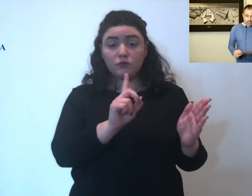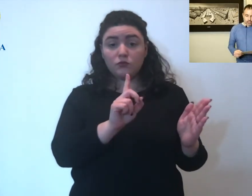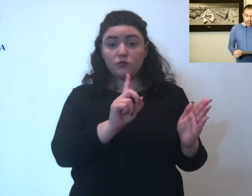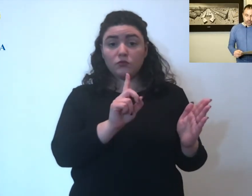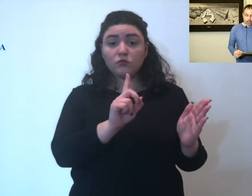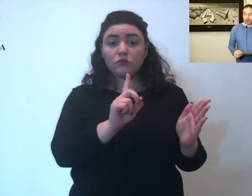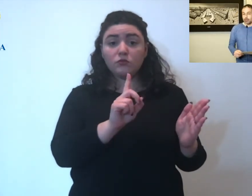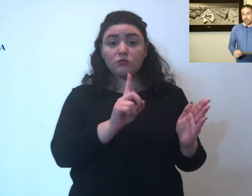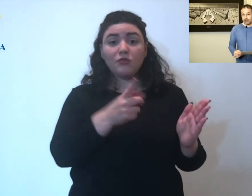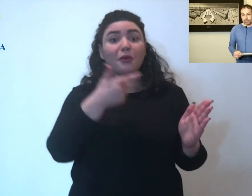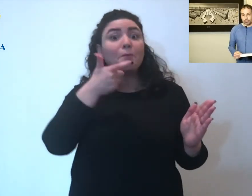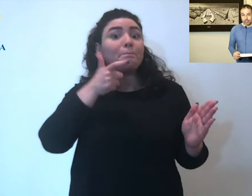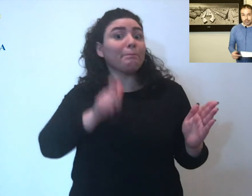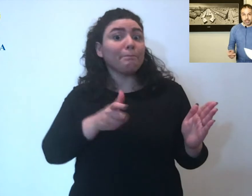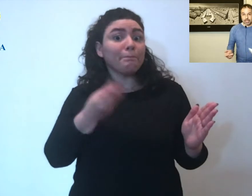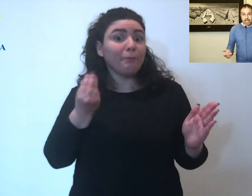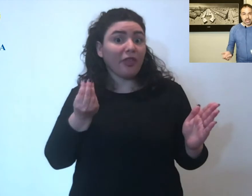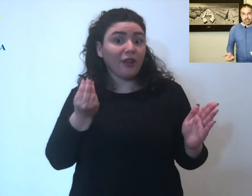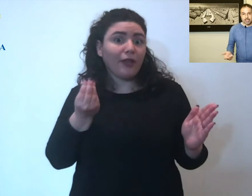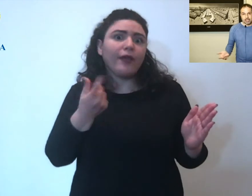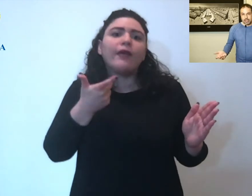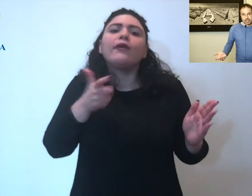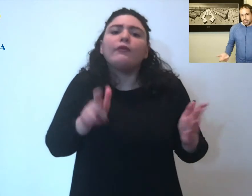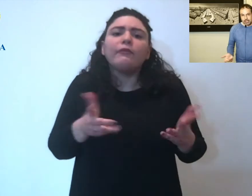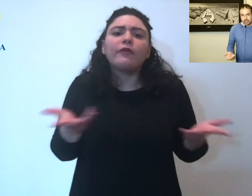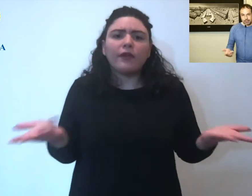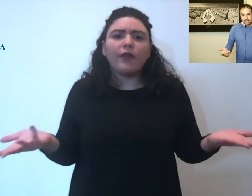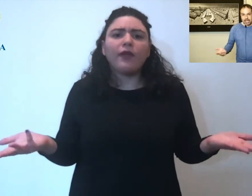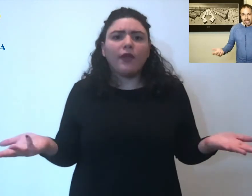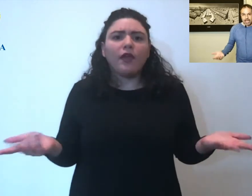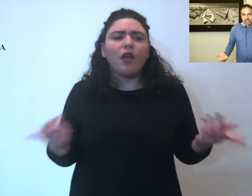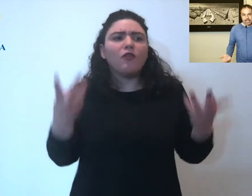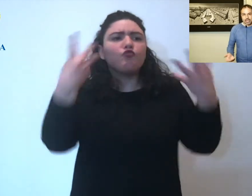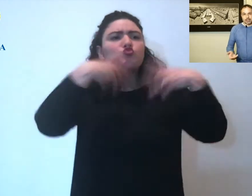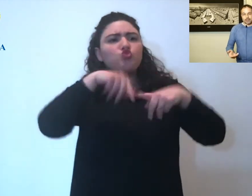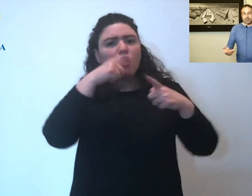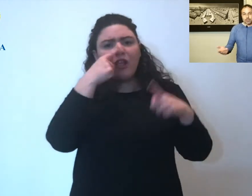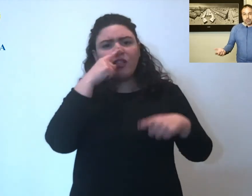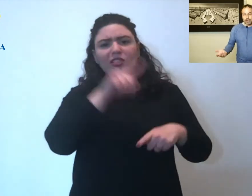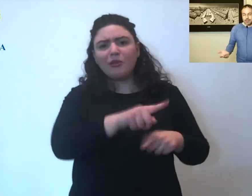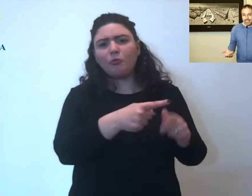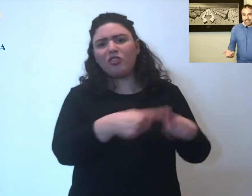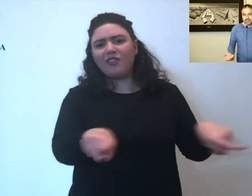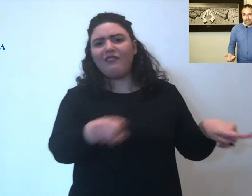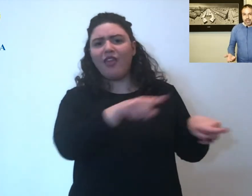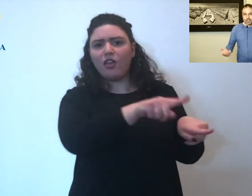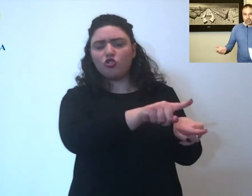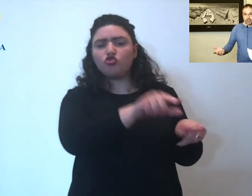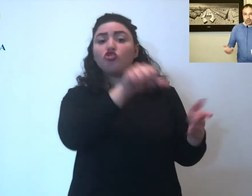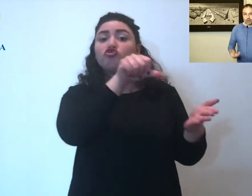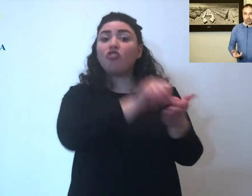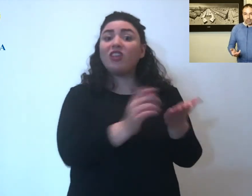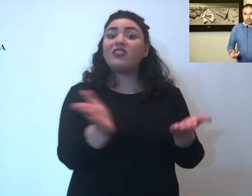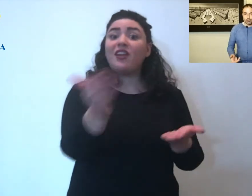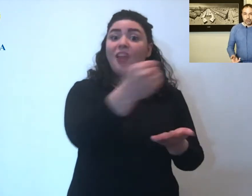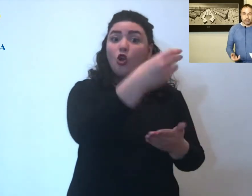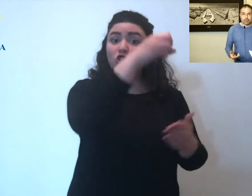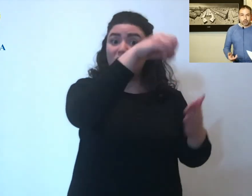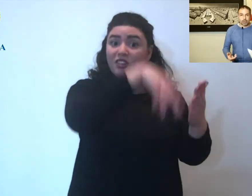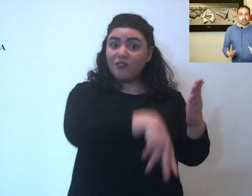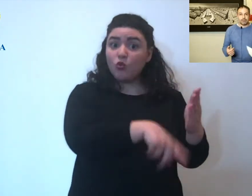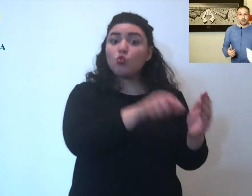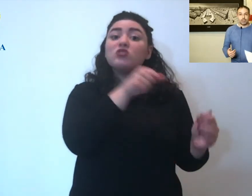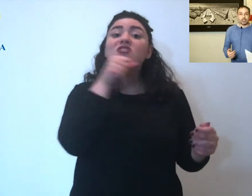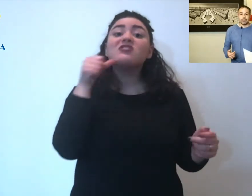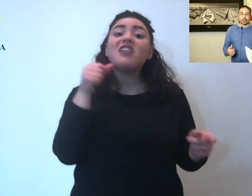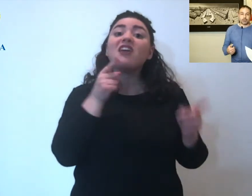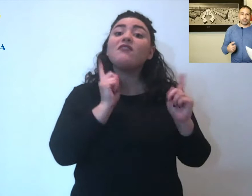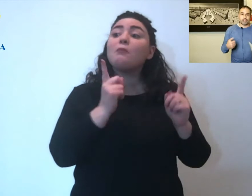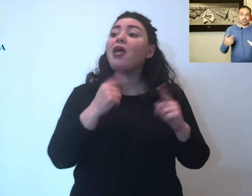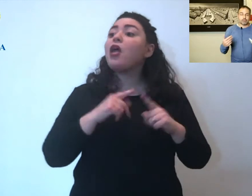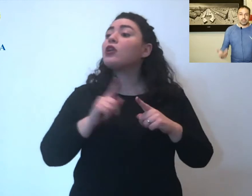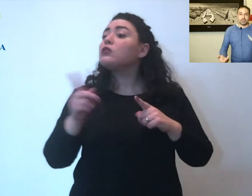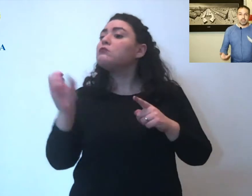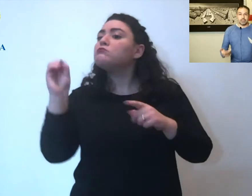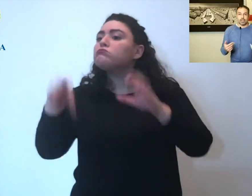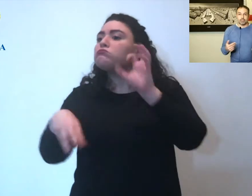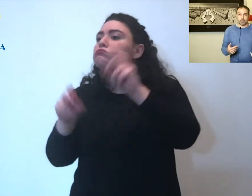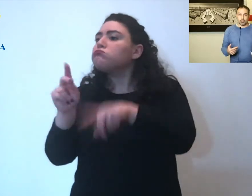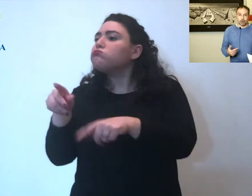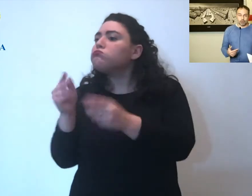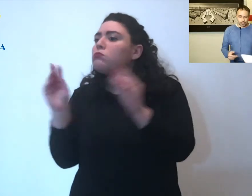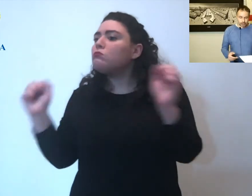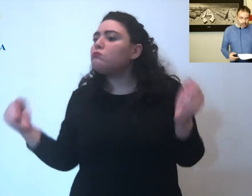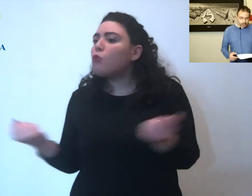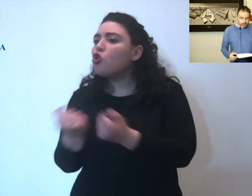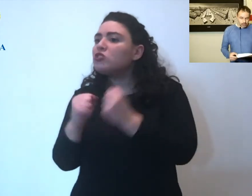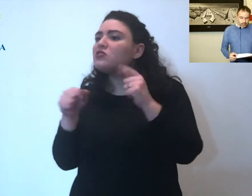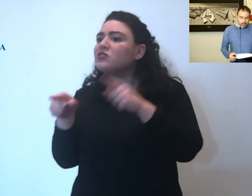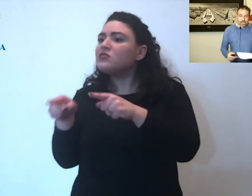nel centro raccolta di rifiuti perché funziona in maniera diversa il centro raccolta di rifiuti e per quei rifiuti che non possono essere smaltiti